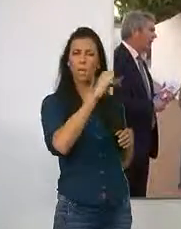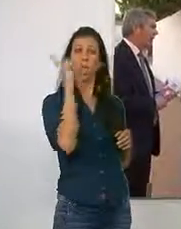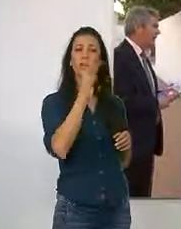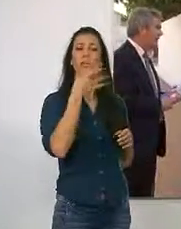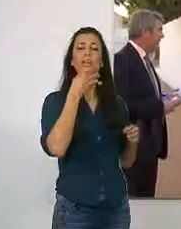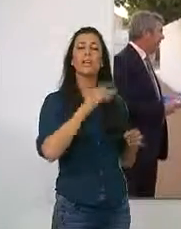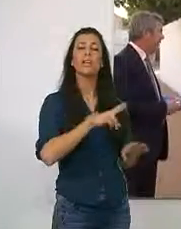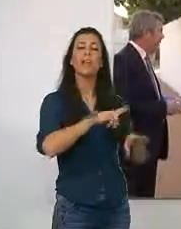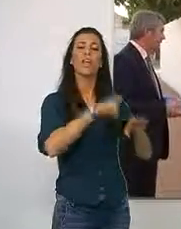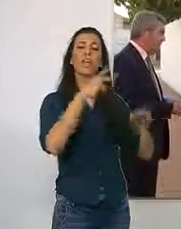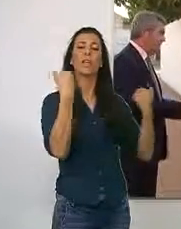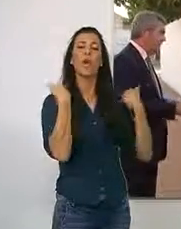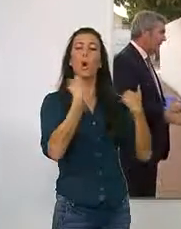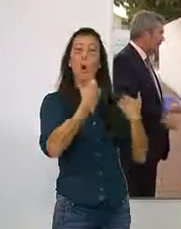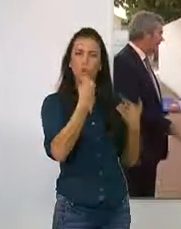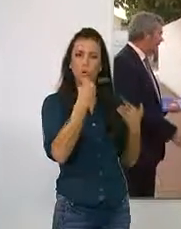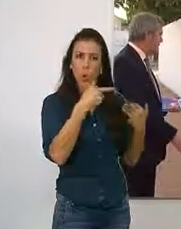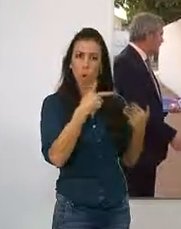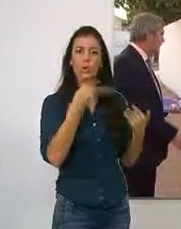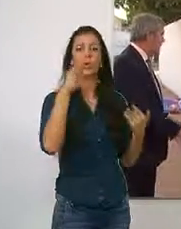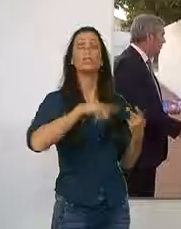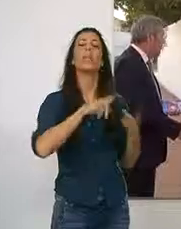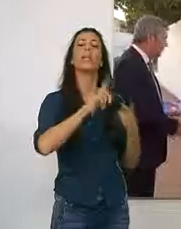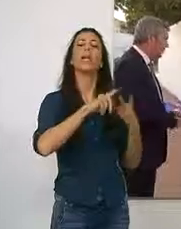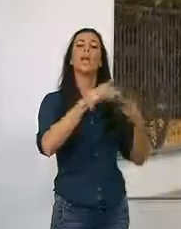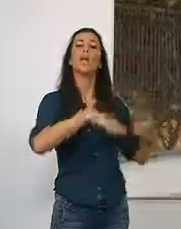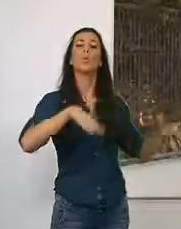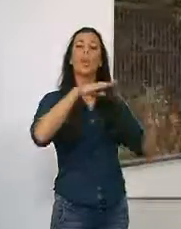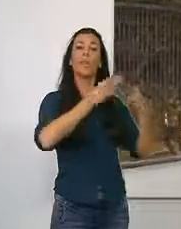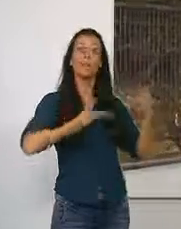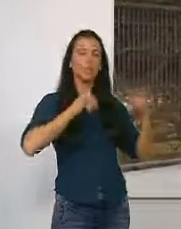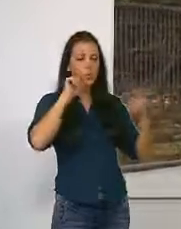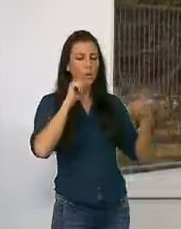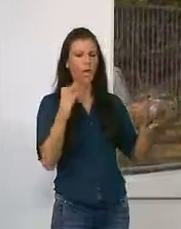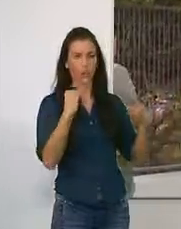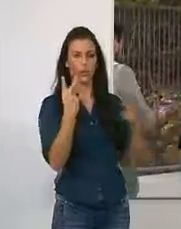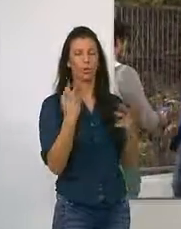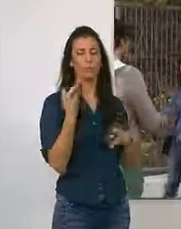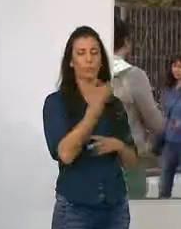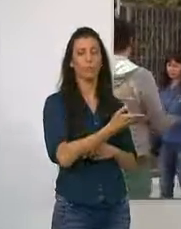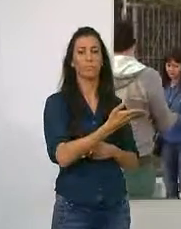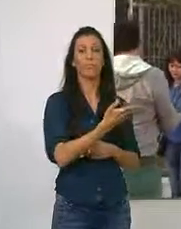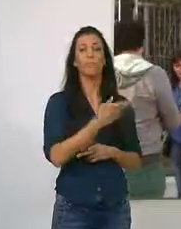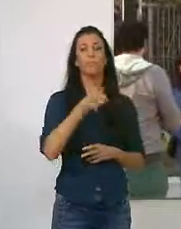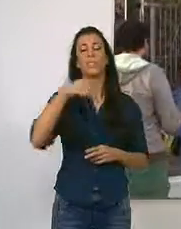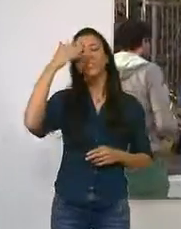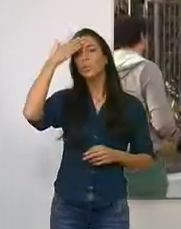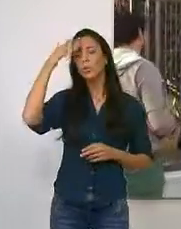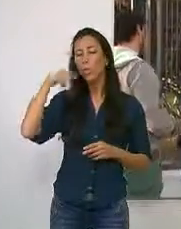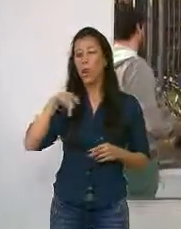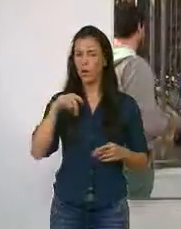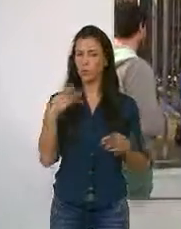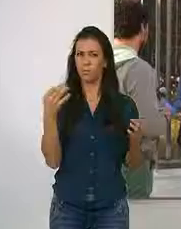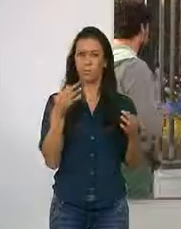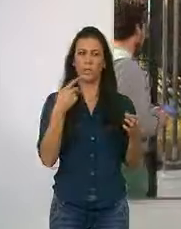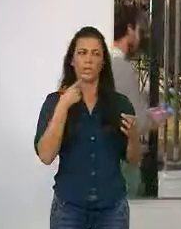presentes la edil de consumo junto con la de igualdad del Ayuntamiento de Motril. El titular del INDECO